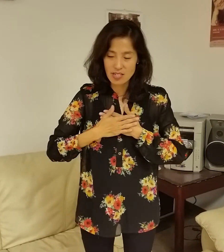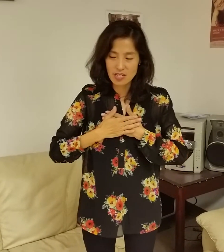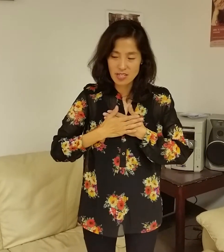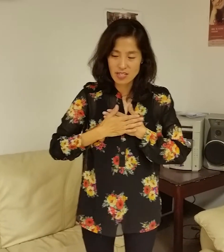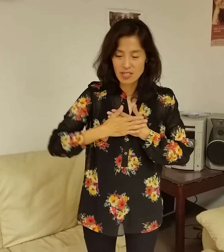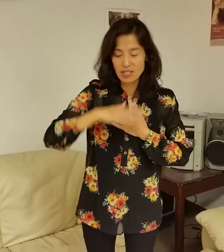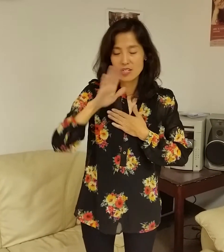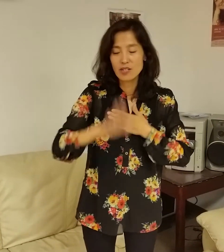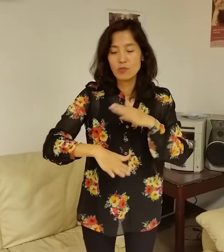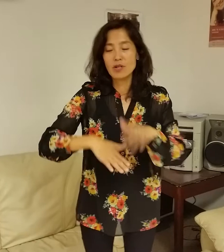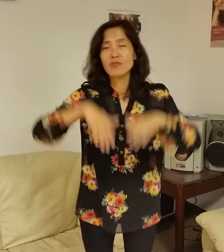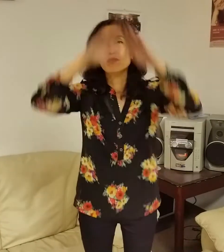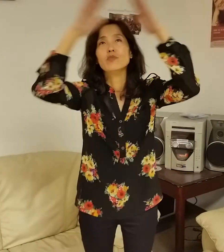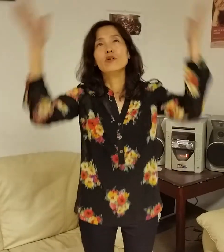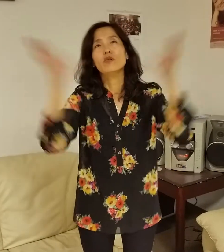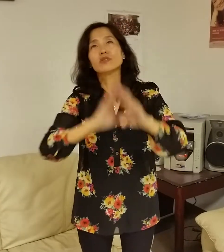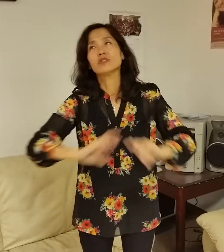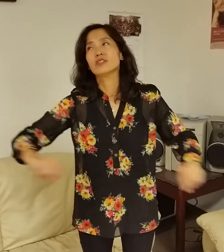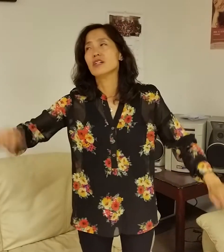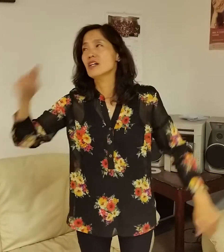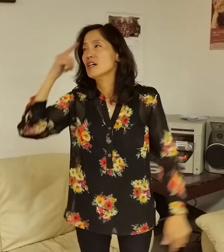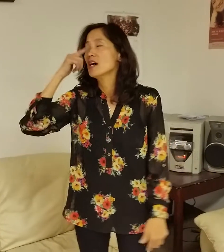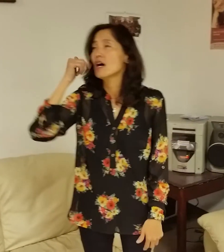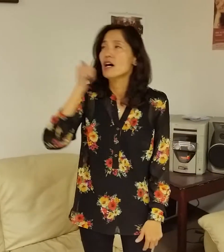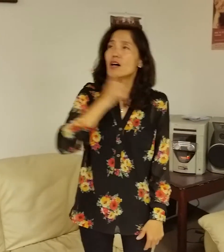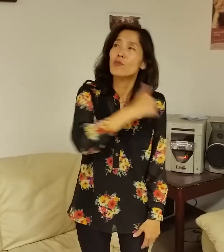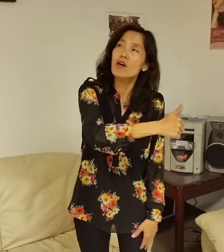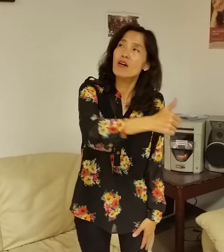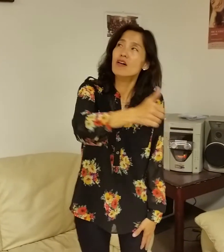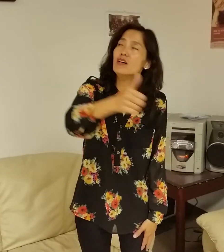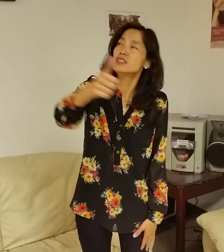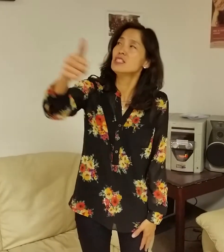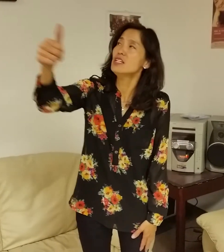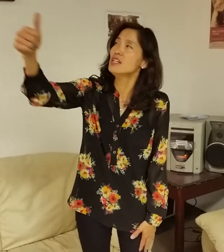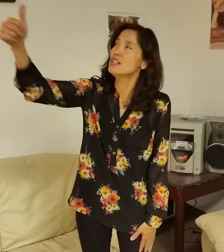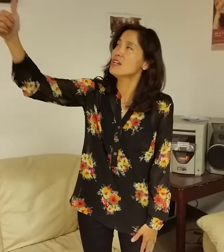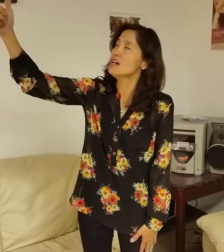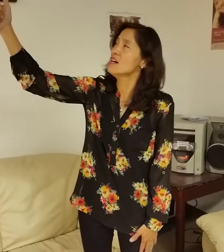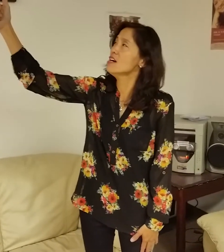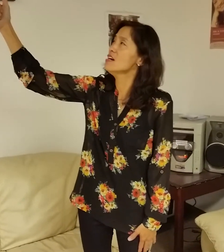받는 모든 땅 아버지의